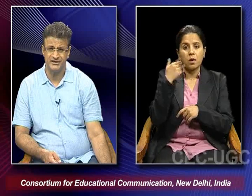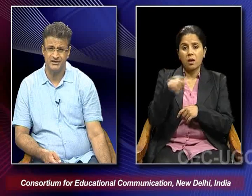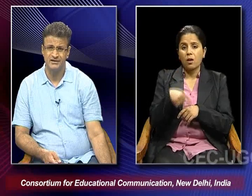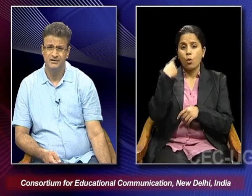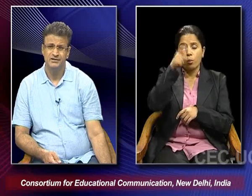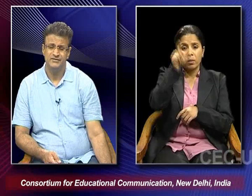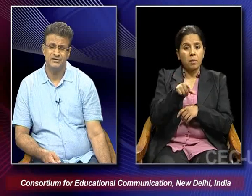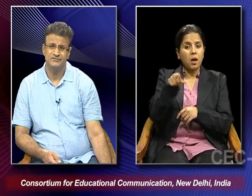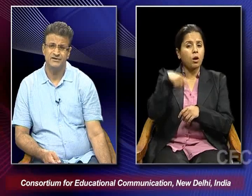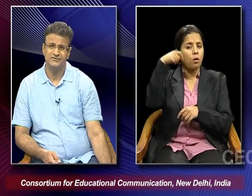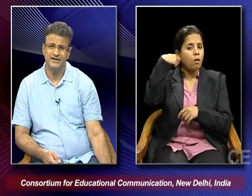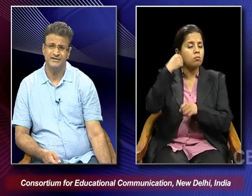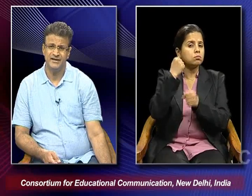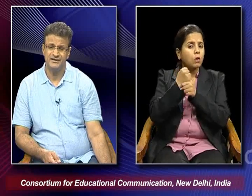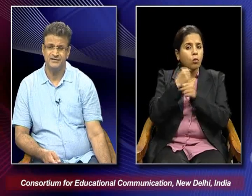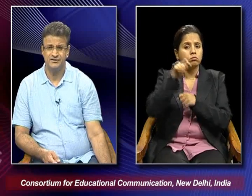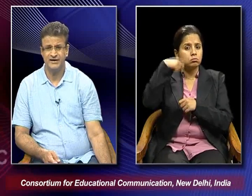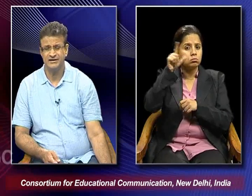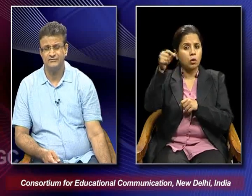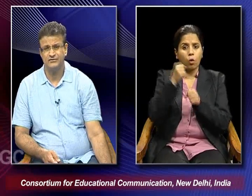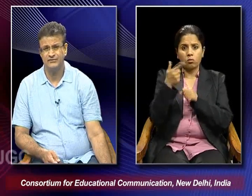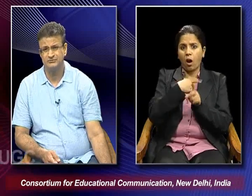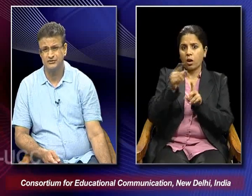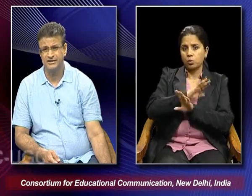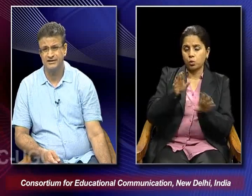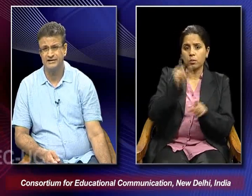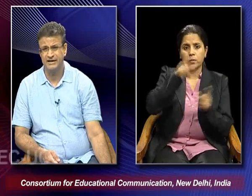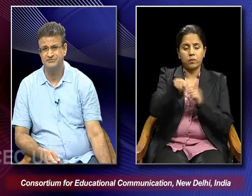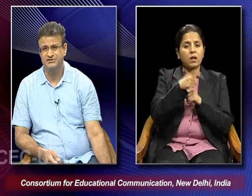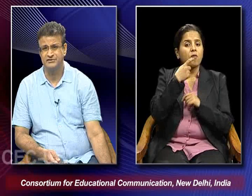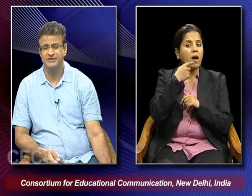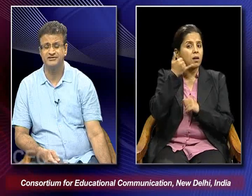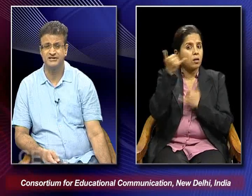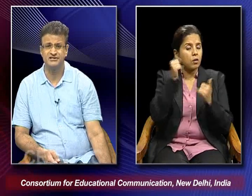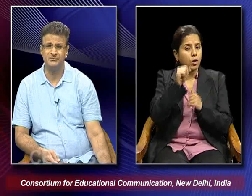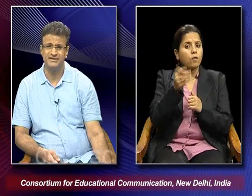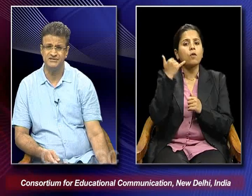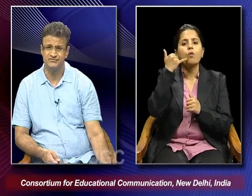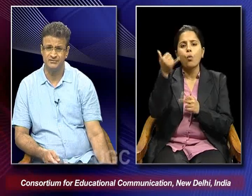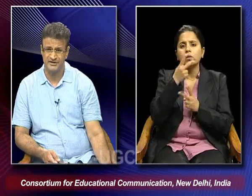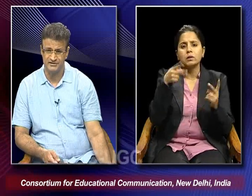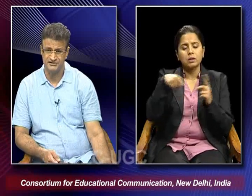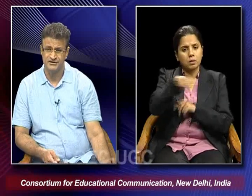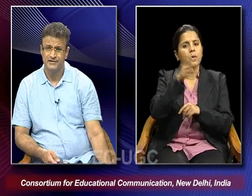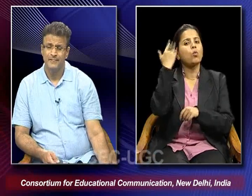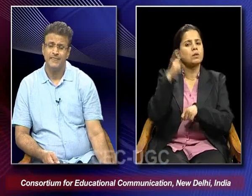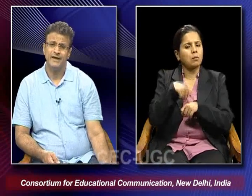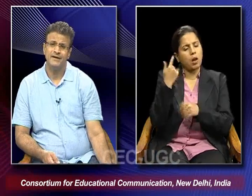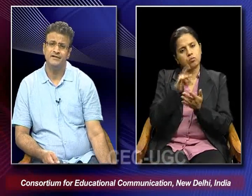filmmaking where we find that the white telephone films of the earlier times they were being rejected by these filmmakers.